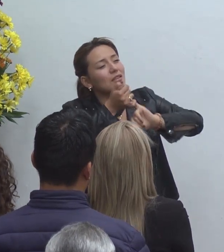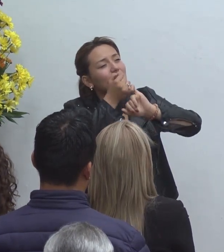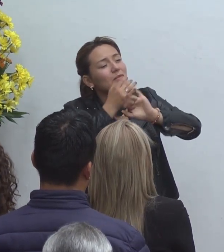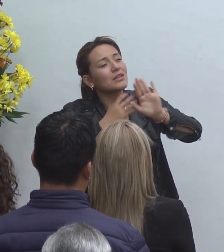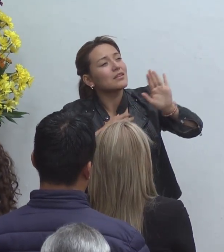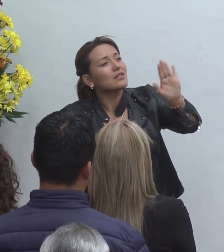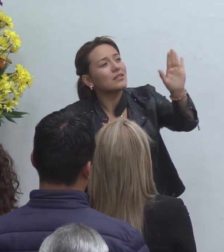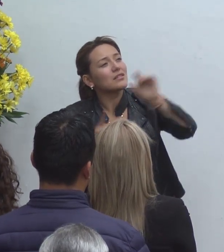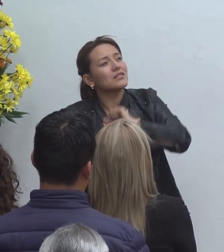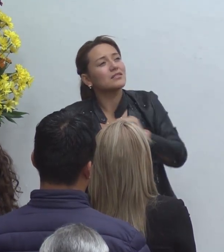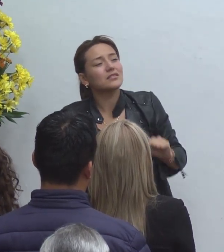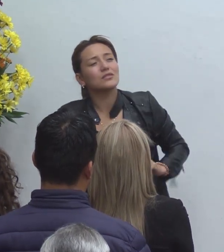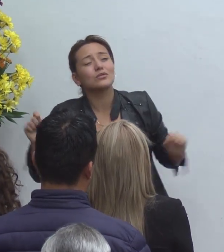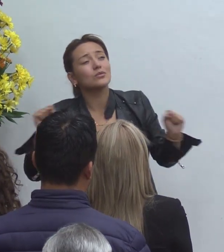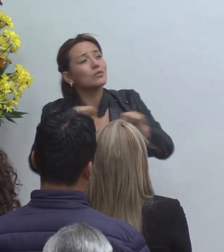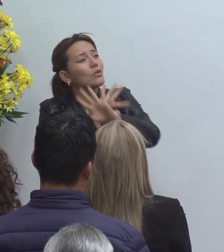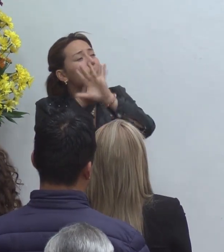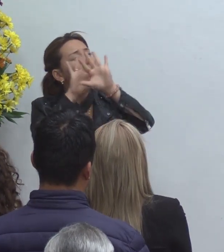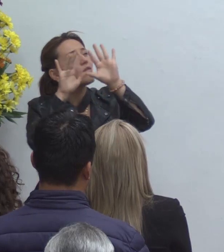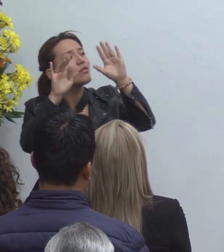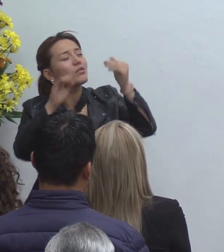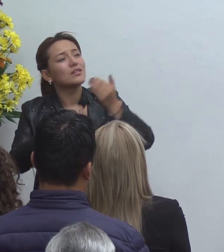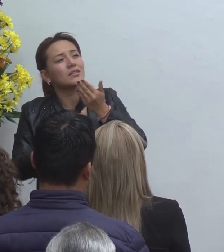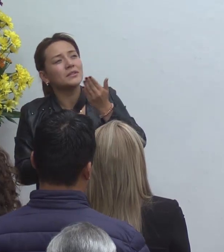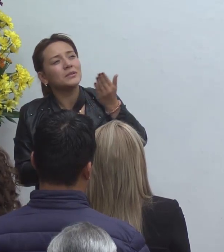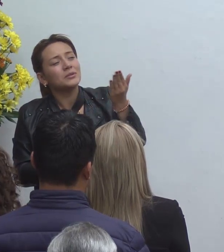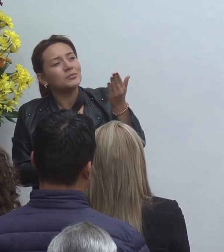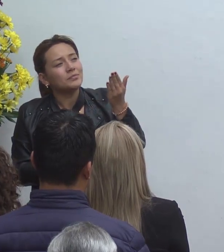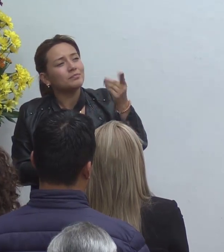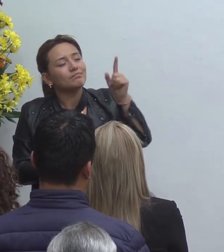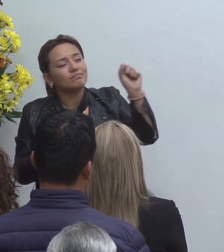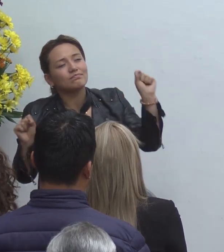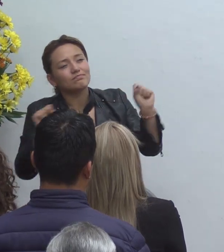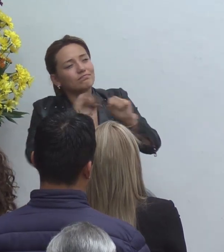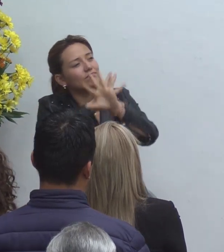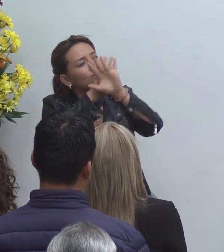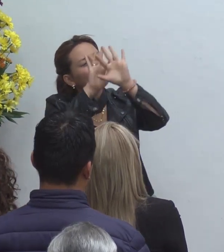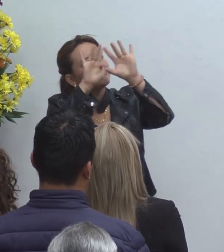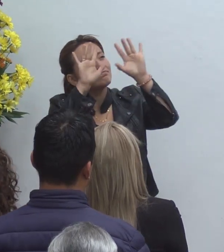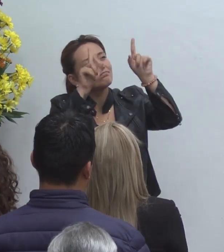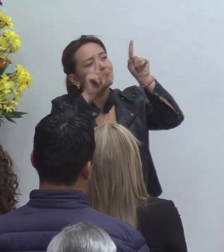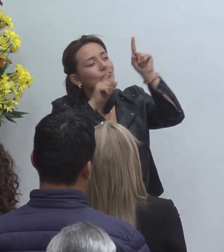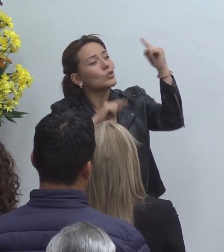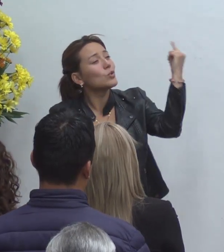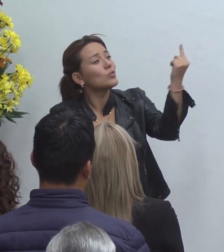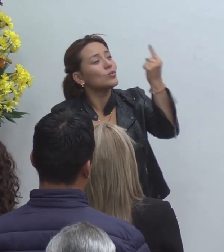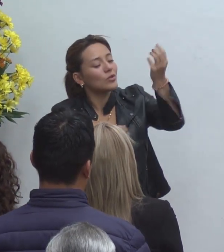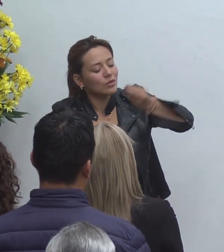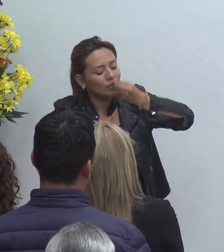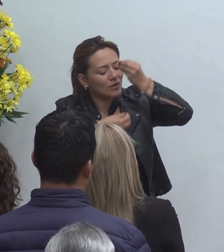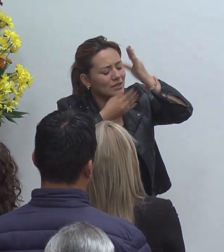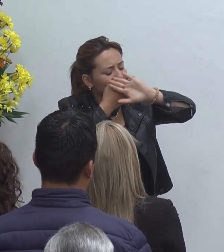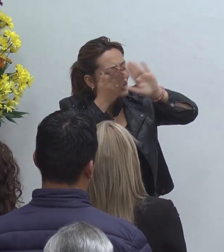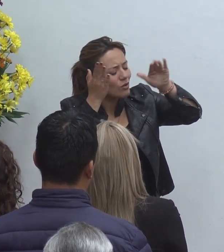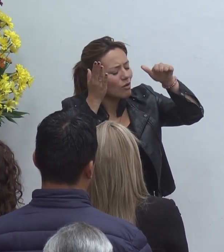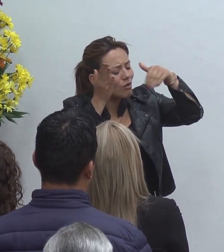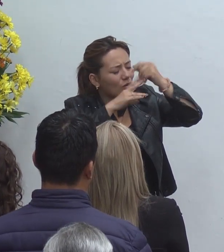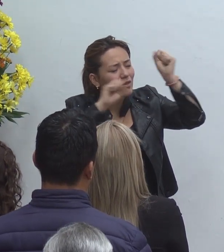para que la gloria no nos intoxique sino que solamente sea tu gloria que solamente tú seas el que reciba toda la gloria gracias mi